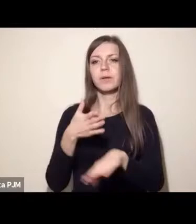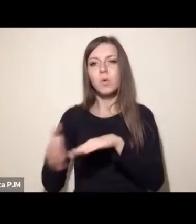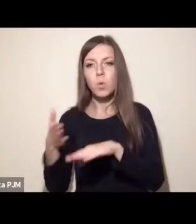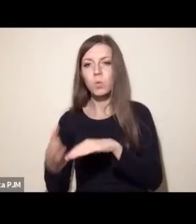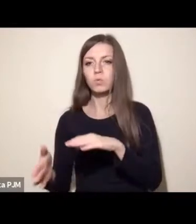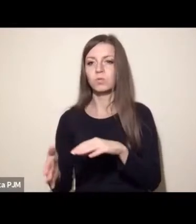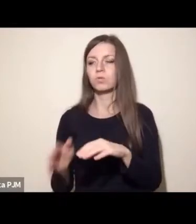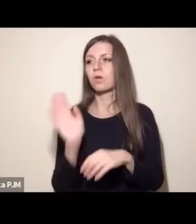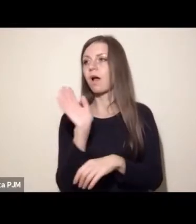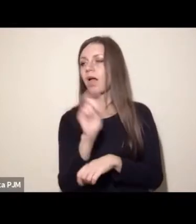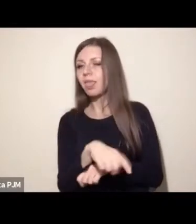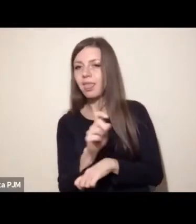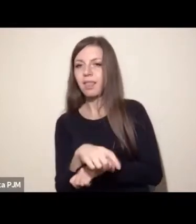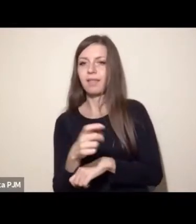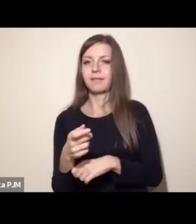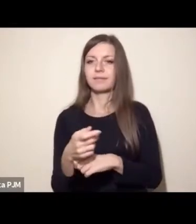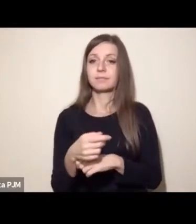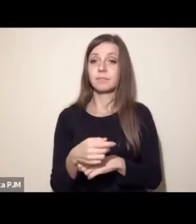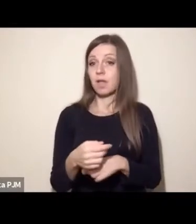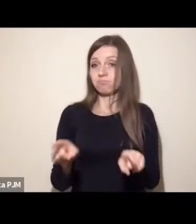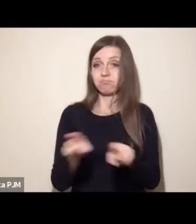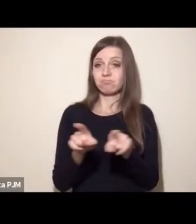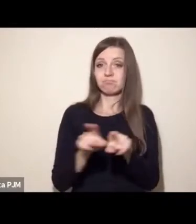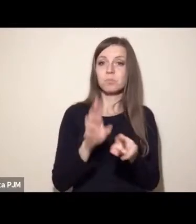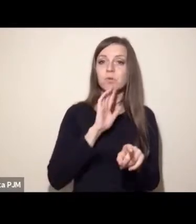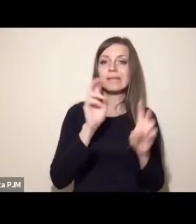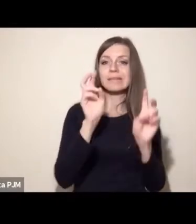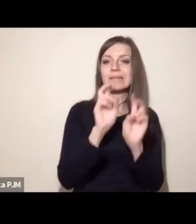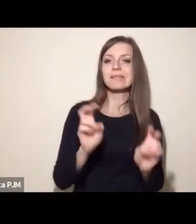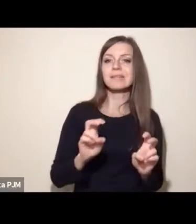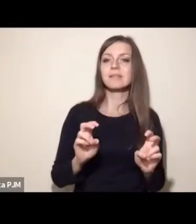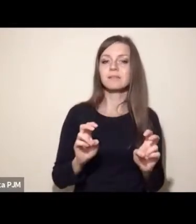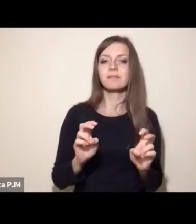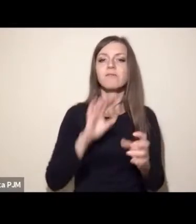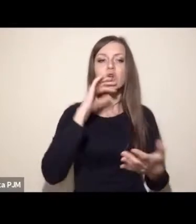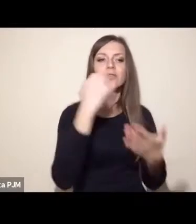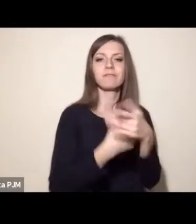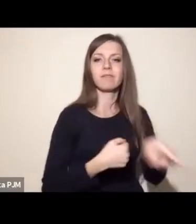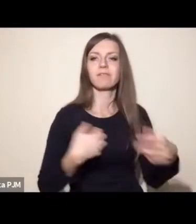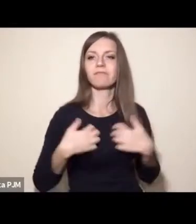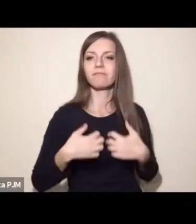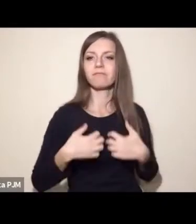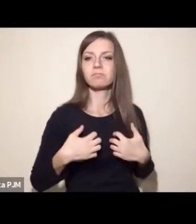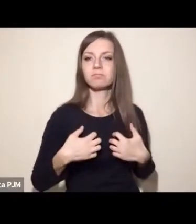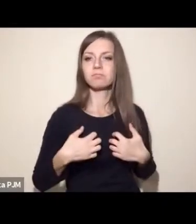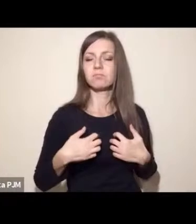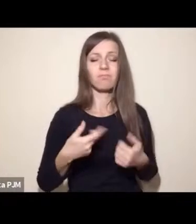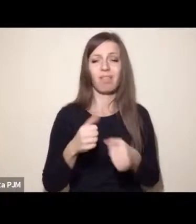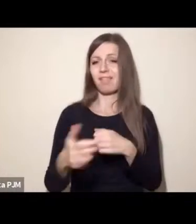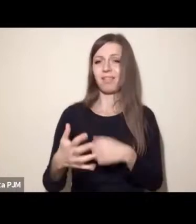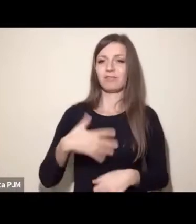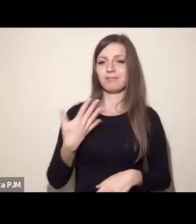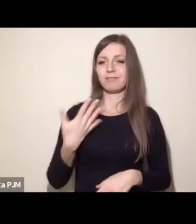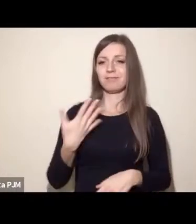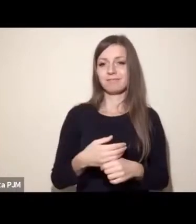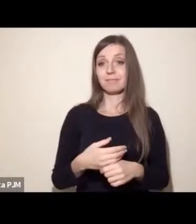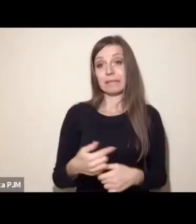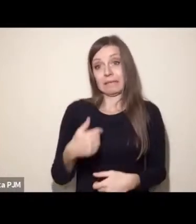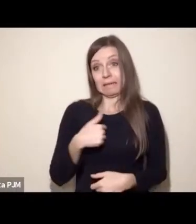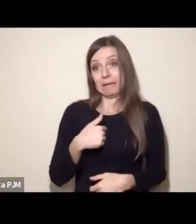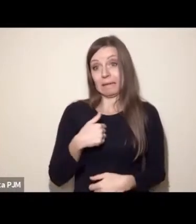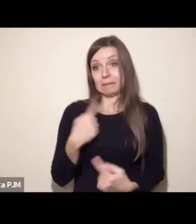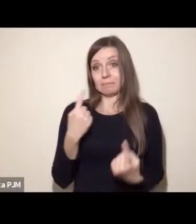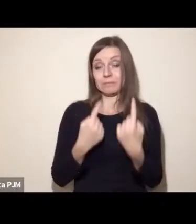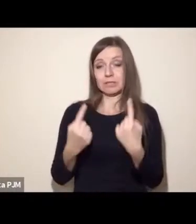samo można powiedzieć w kontekście kryzysu eksploatacji zwierząt. To nie jest nic dziwnego, ani egzotycznego. Ja